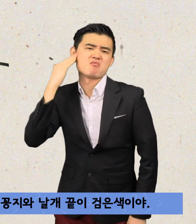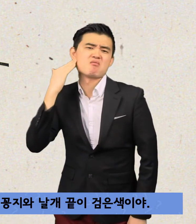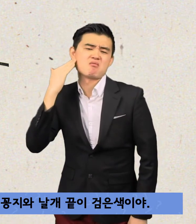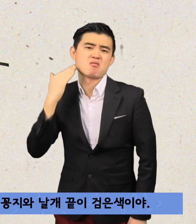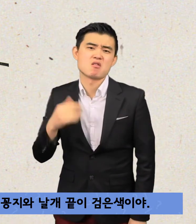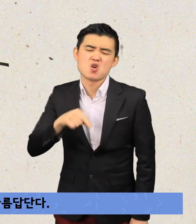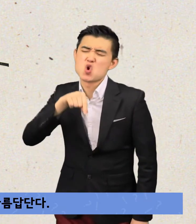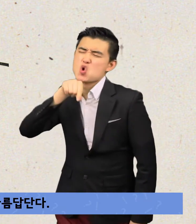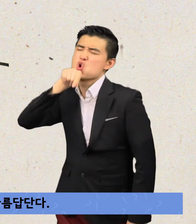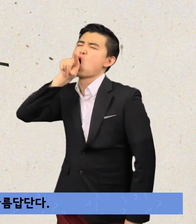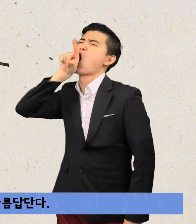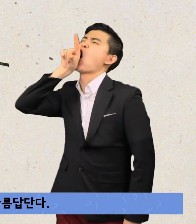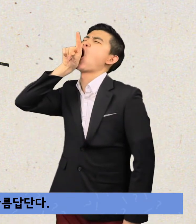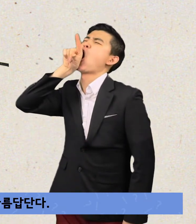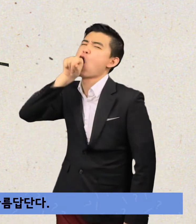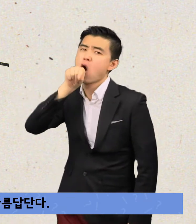울음소리가 아름답단다.